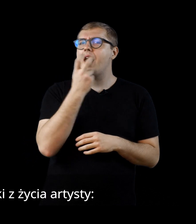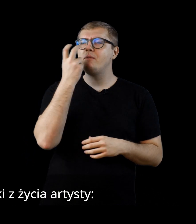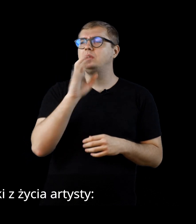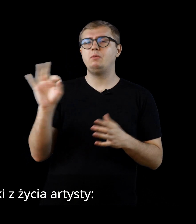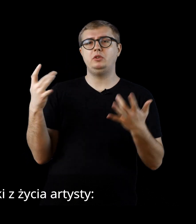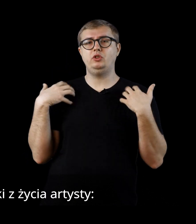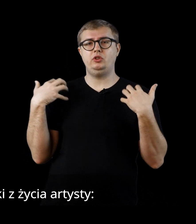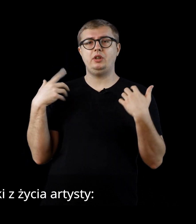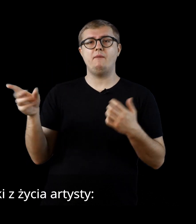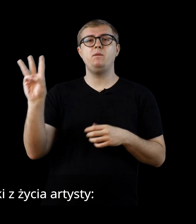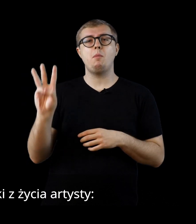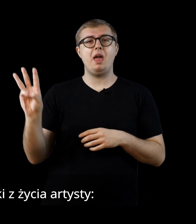Ciekawostki z życia artysty